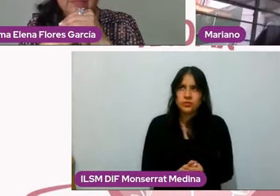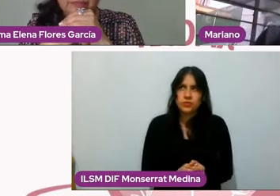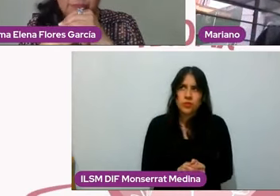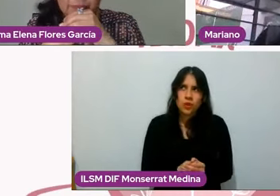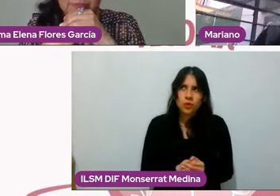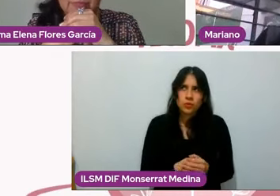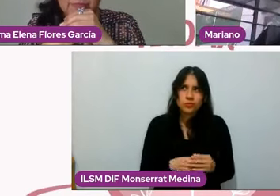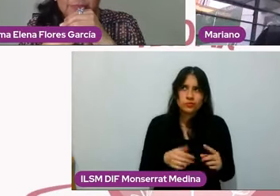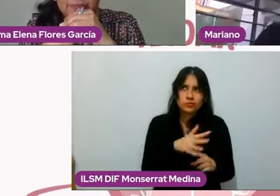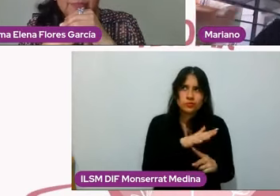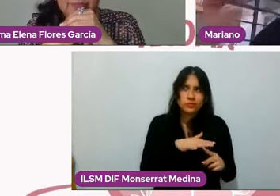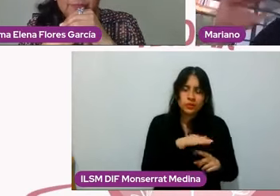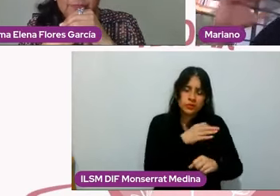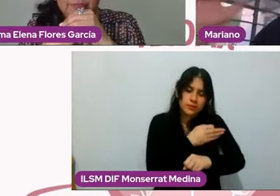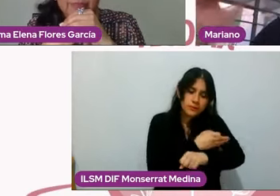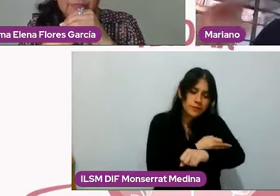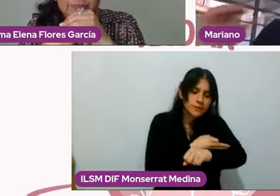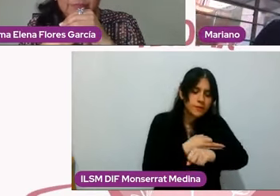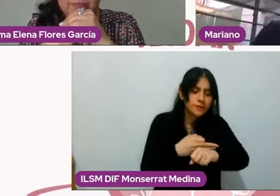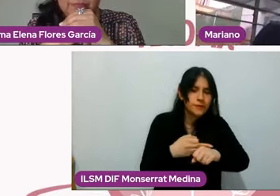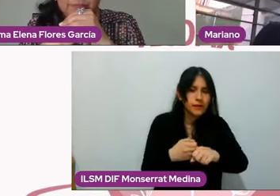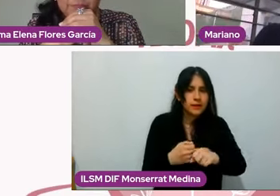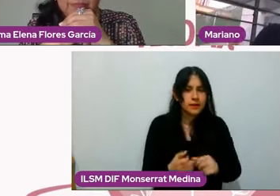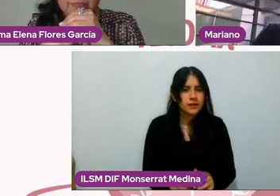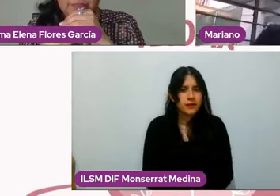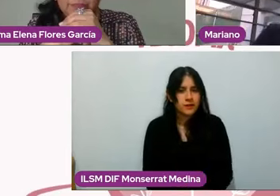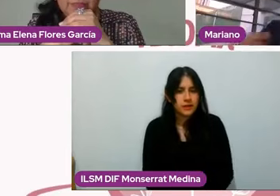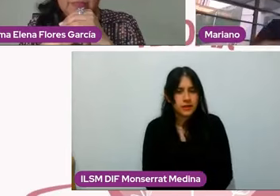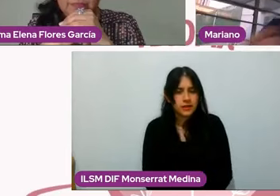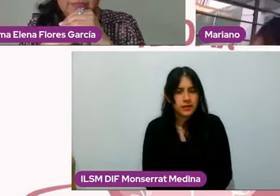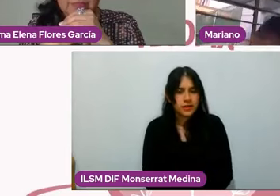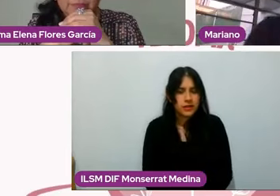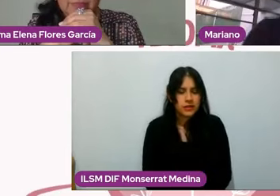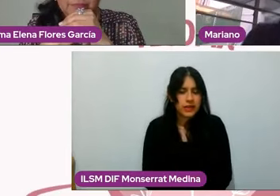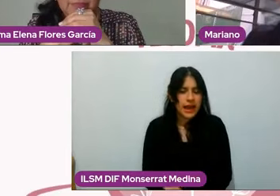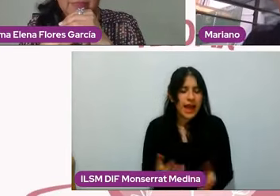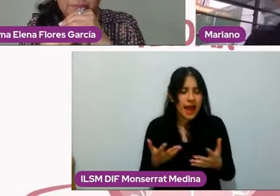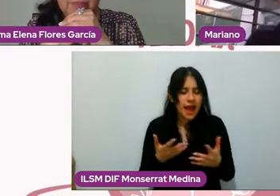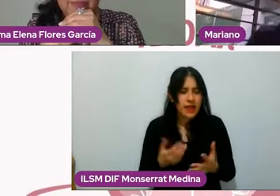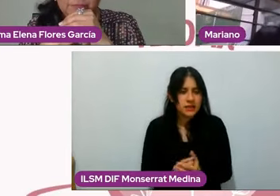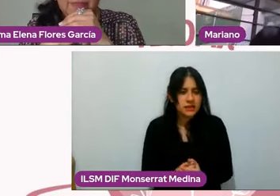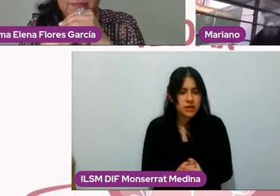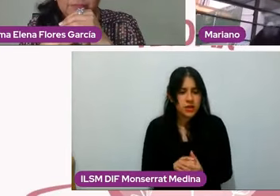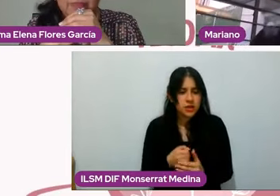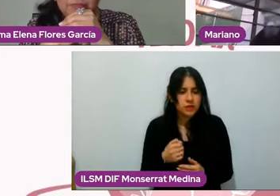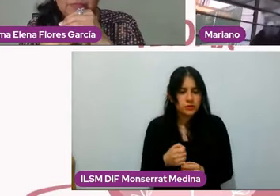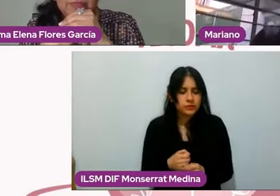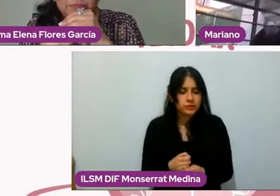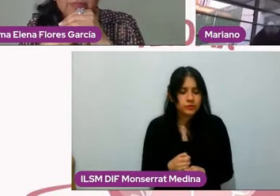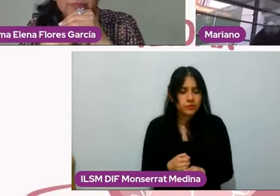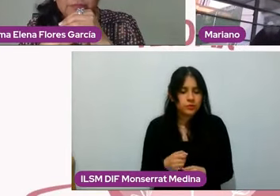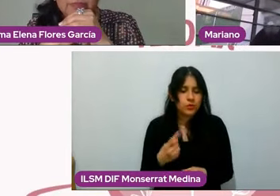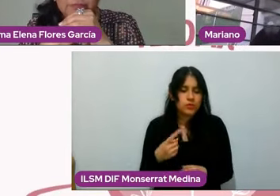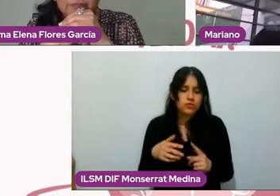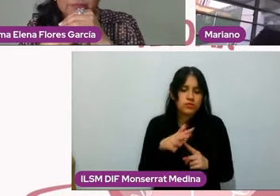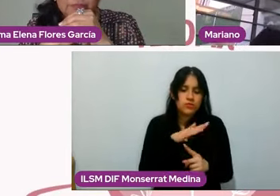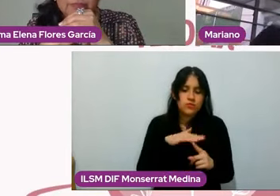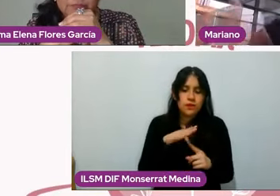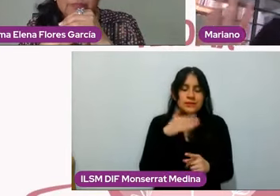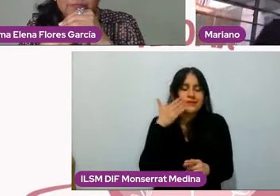rarísimo que logren crear un ambiente amable para los hijos, ¿no?